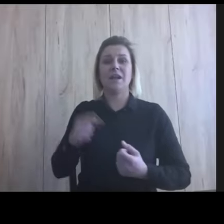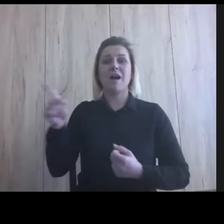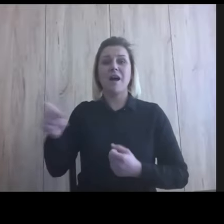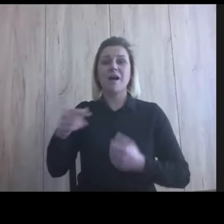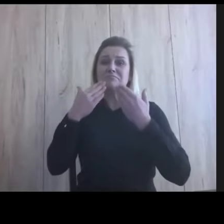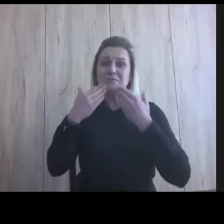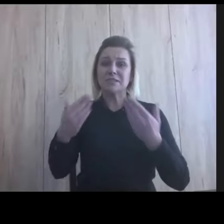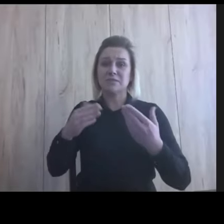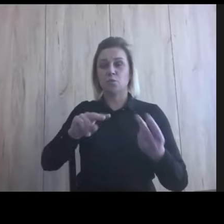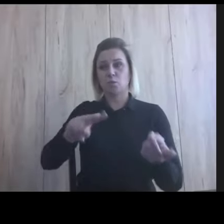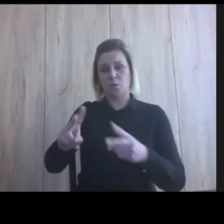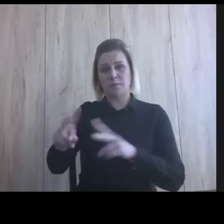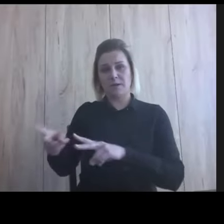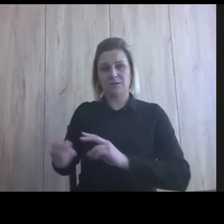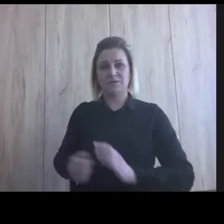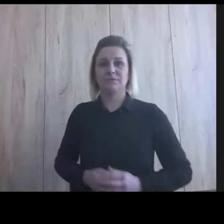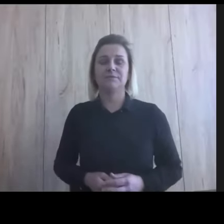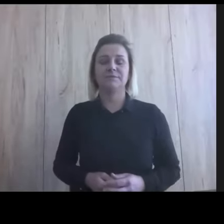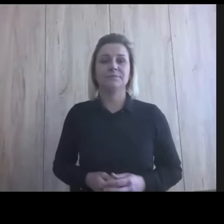tłumaczce.